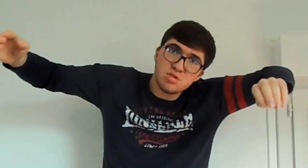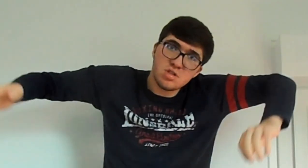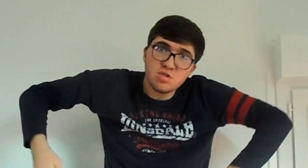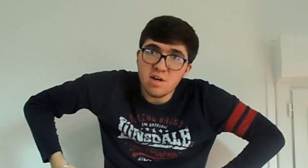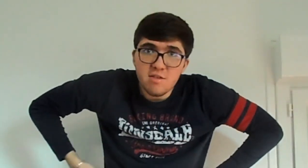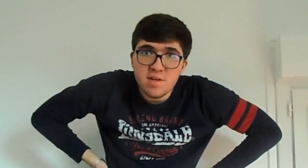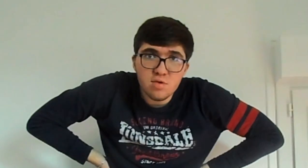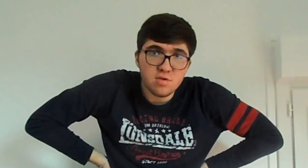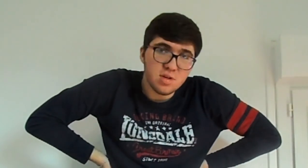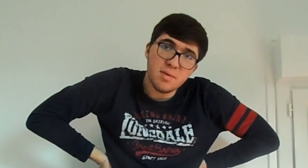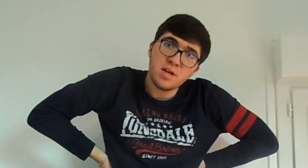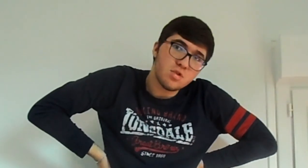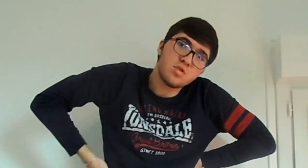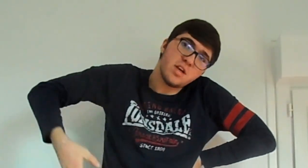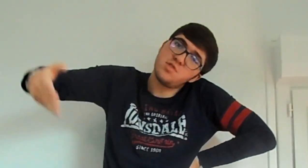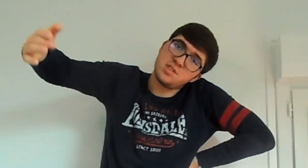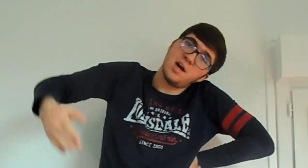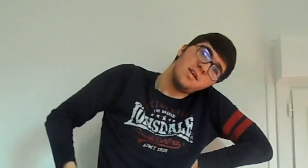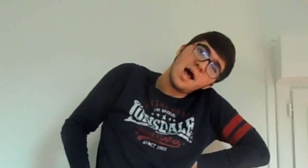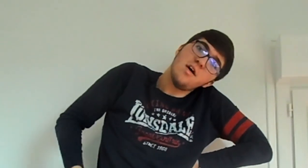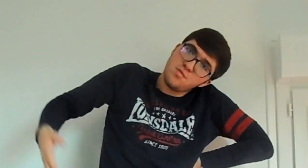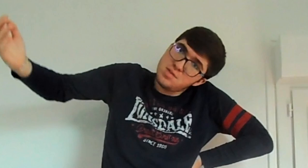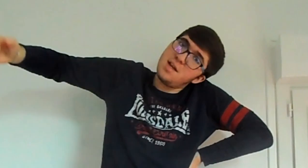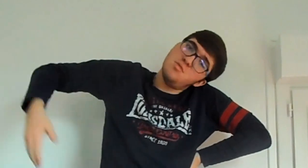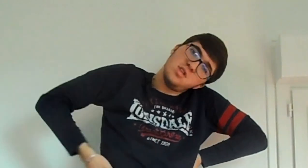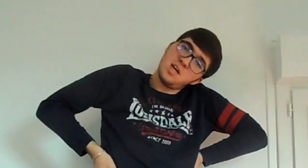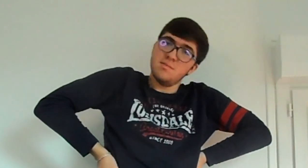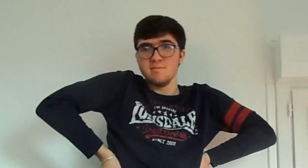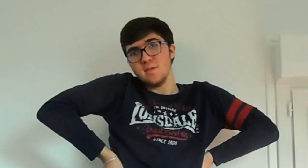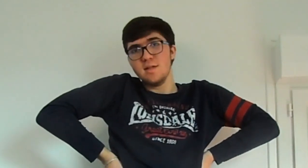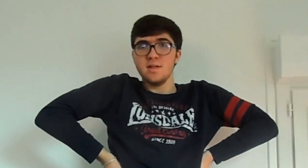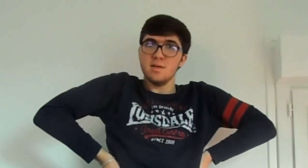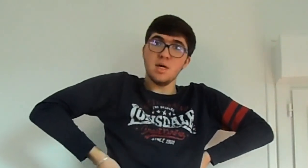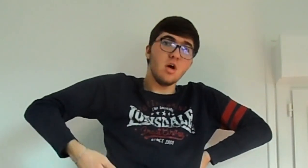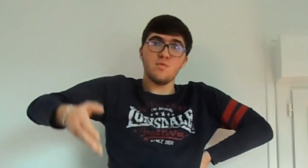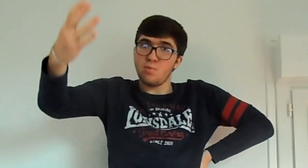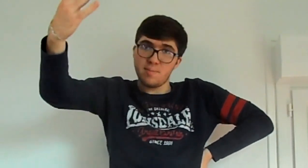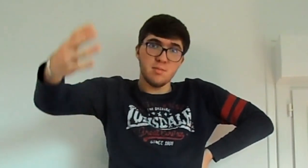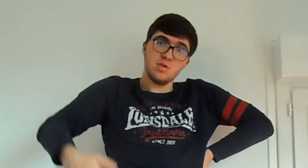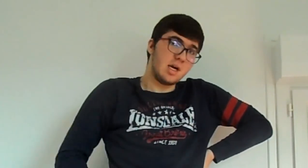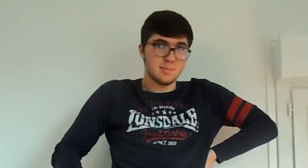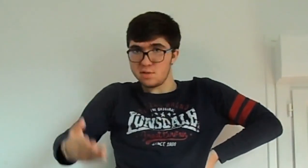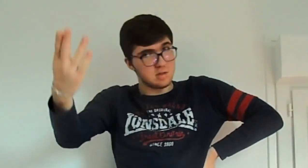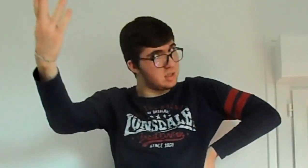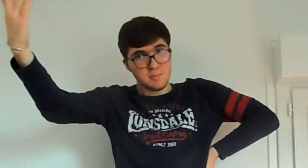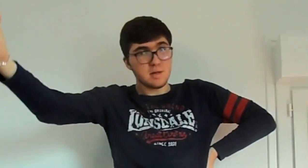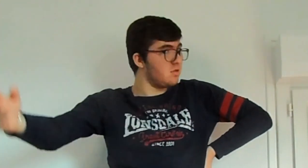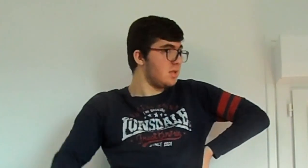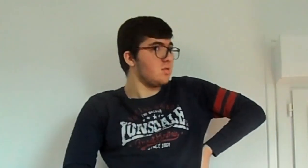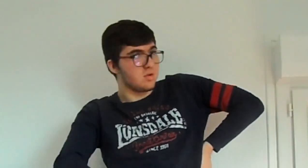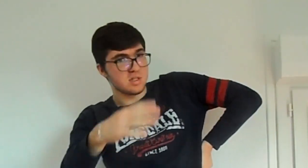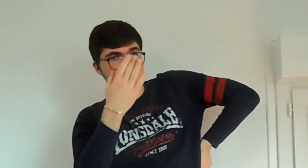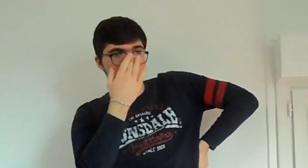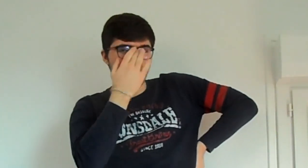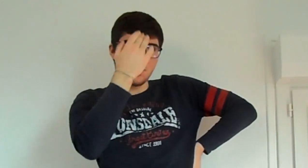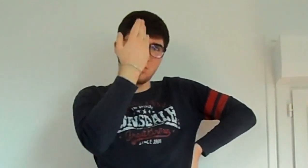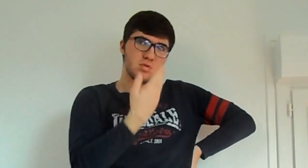serait une vidéo gaming de l'Oxif sans ça, hein ? Vous allez me le dire. Bah non, vous ne pouvez pas me le dire, parce que ce n'est pas une vidéo de l'Oxif, s'il n'y a pas de